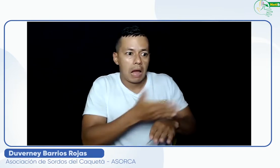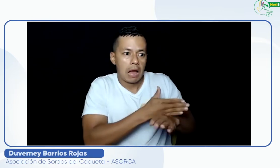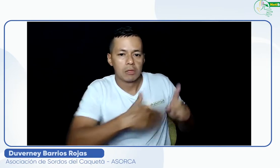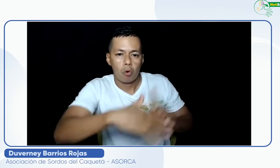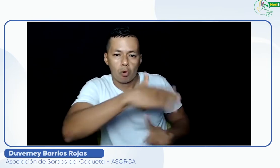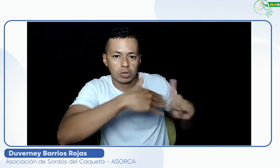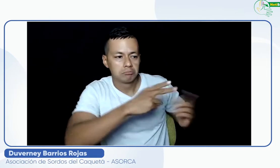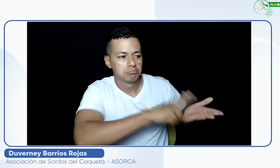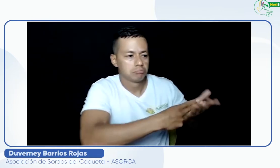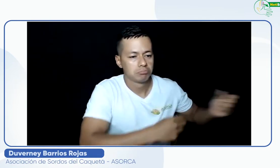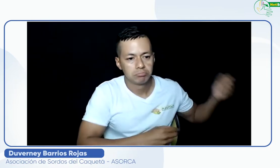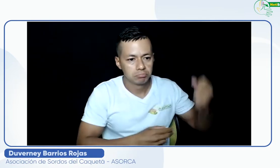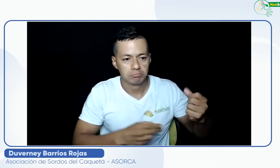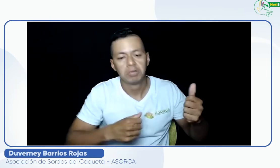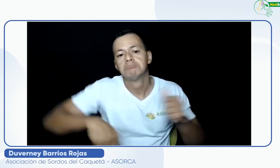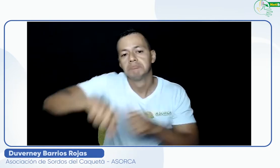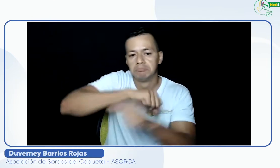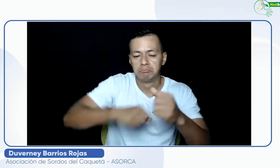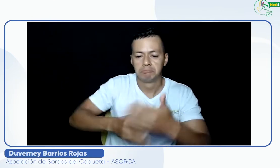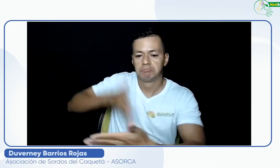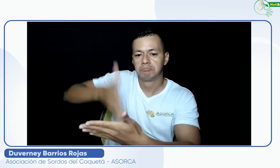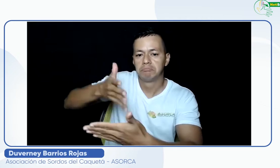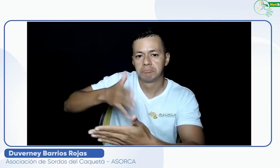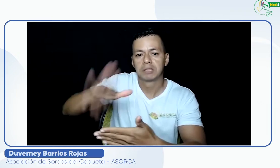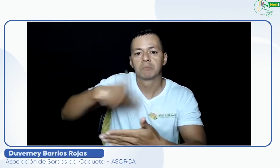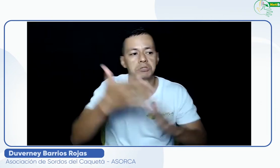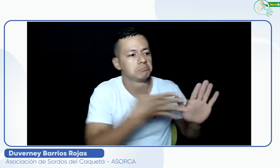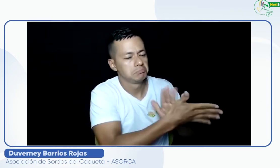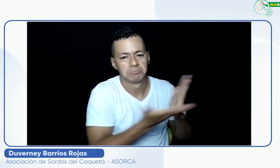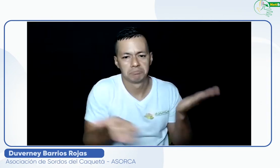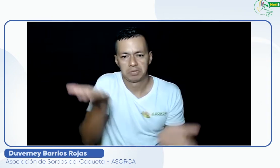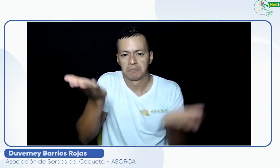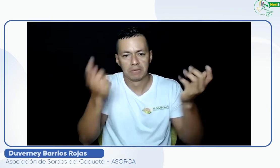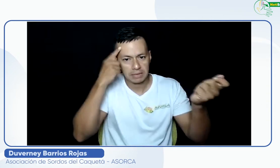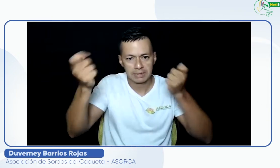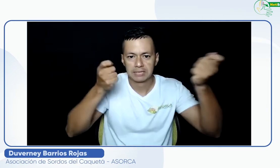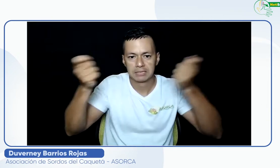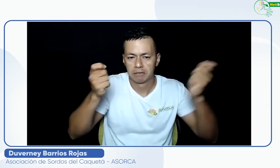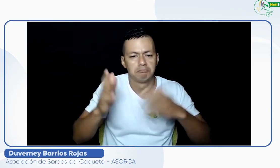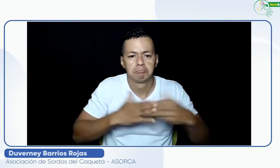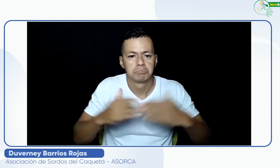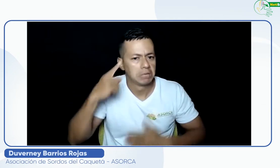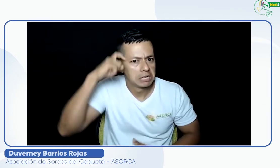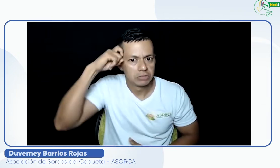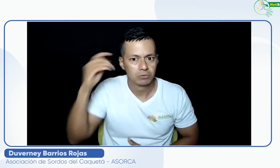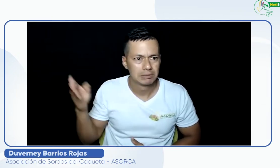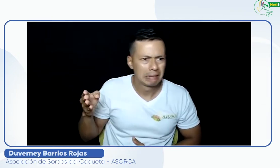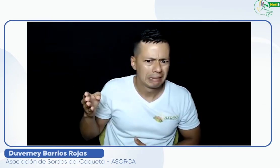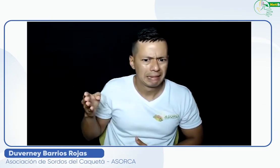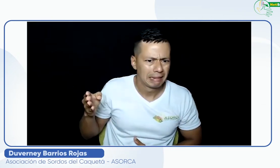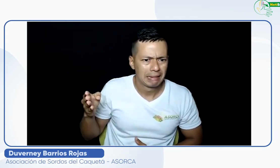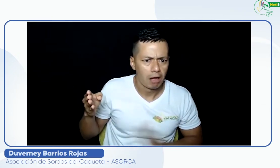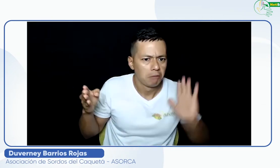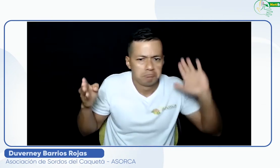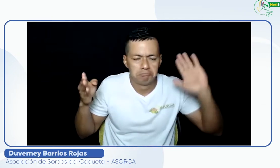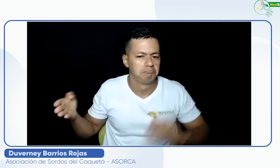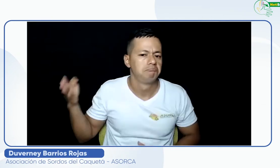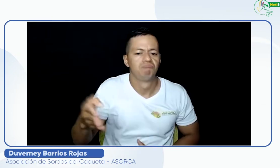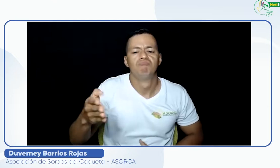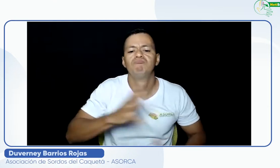contexto. Si hay un intérprete presencial, uso ese recurso y si no, pues uso el servicio de interpretación en línea. Esas son estrategias. No hay que dudarla, hay que mostrarse